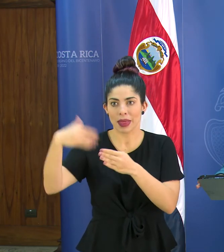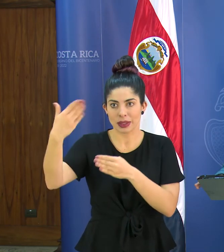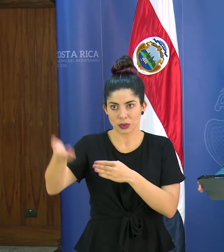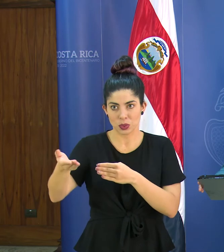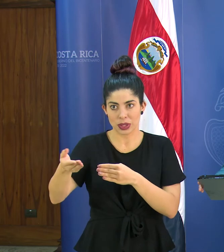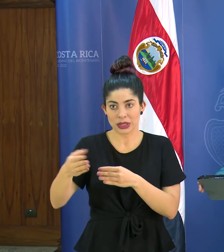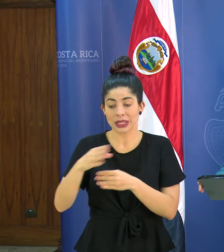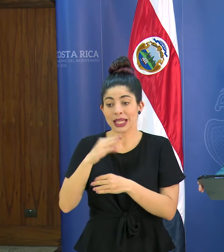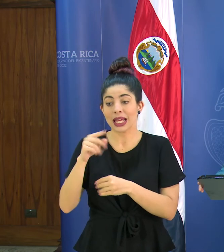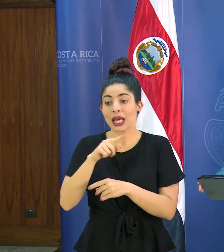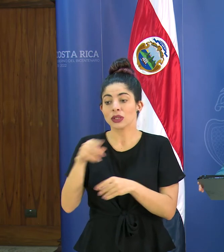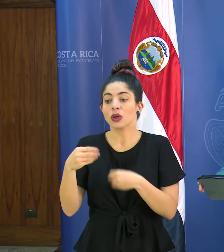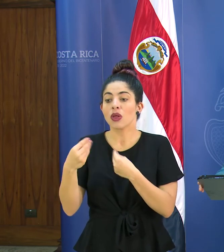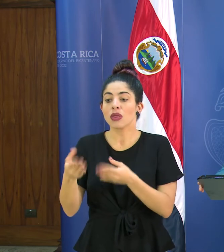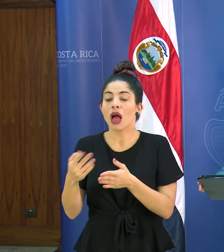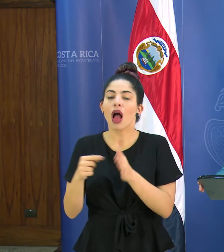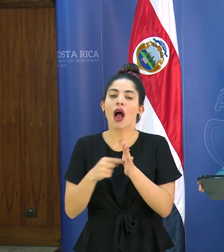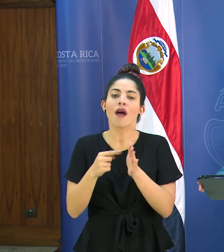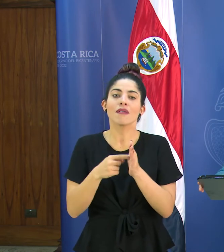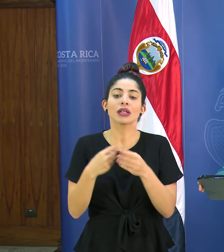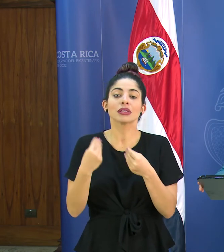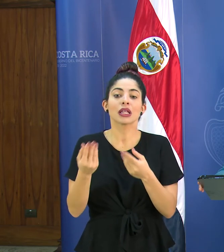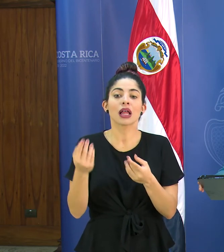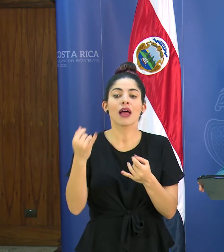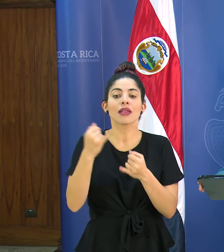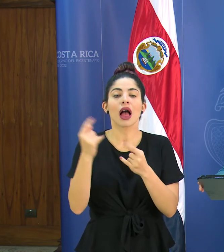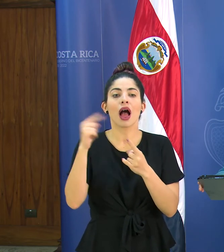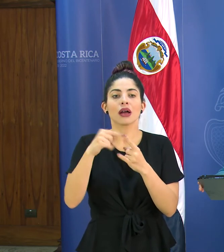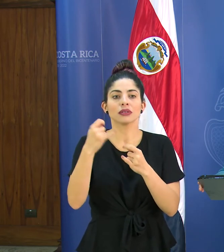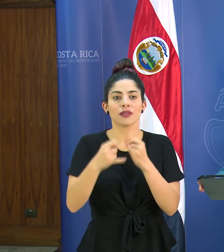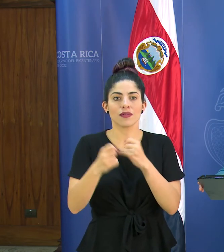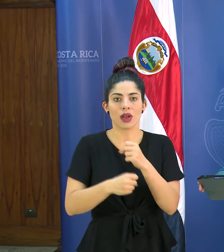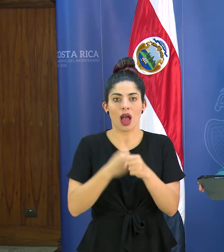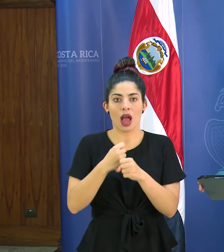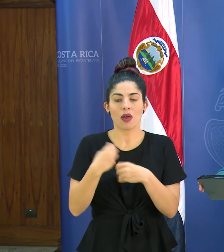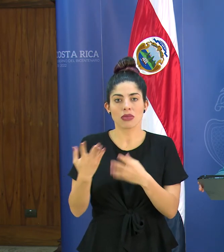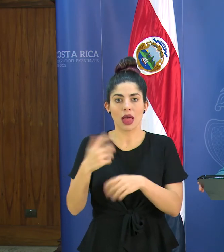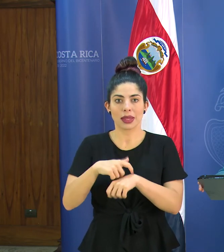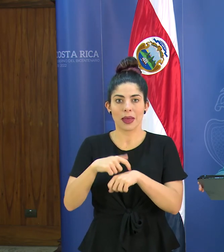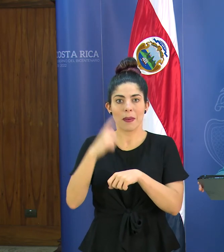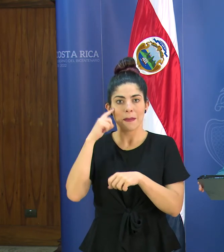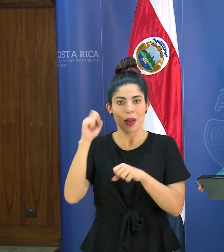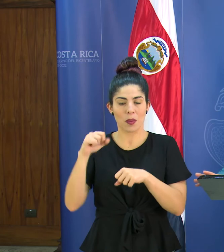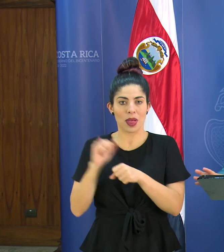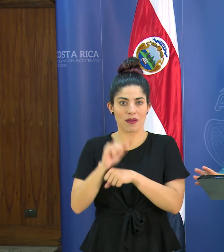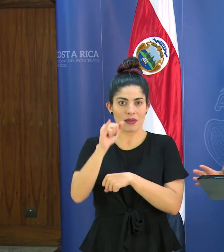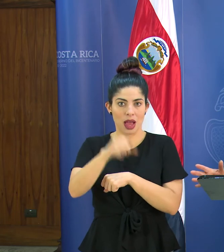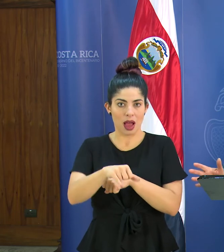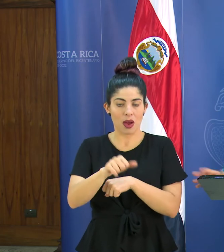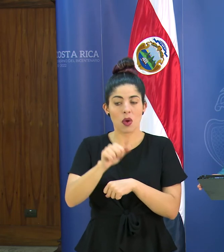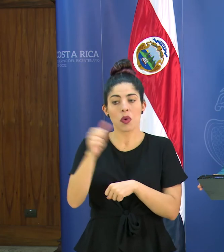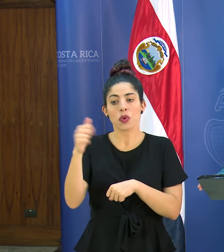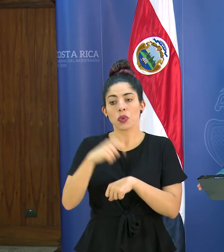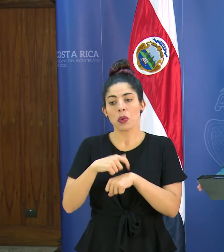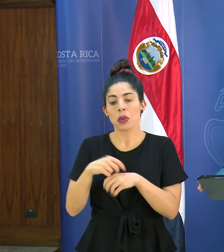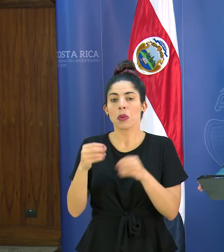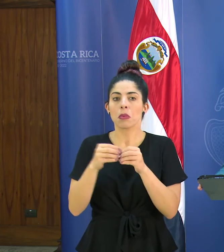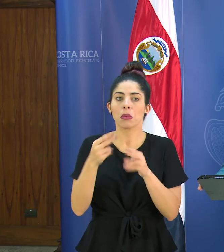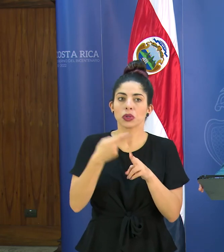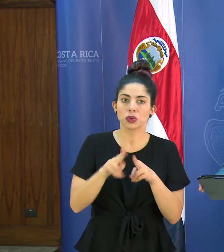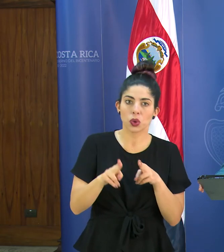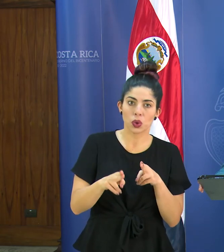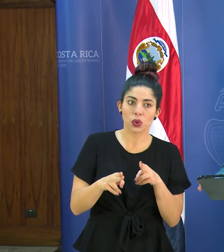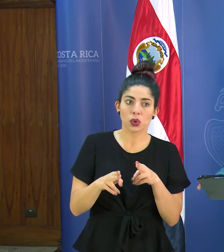les están dando en algunos casos hasta final de año para poder realizar su viaje en otros casos más corto